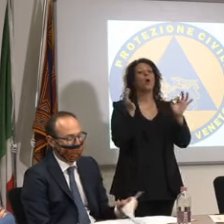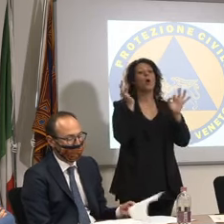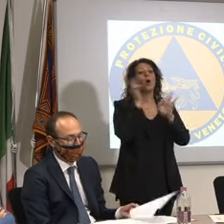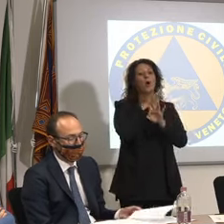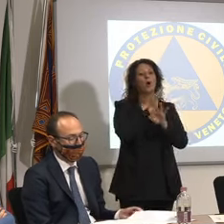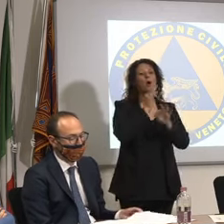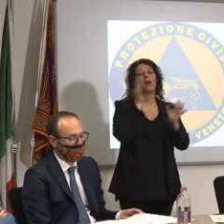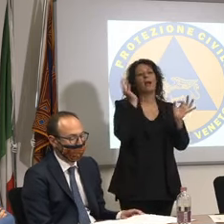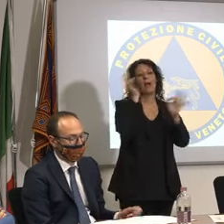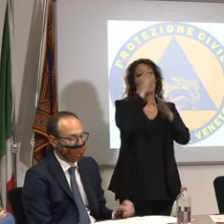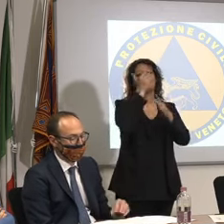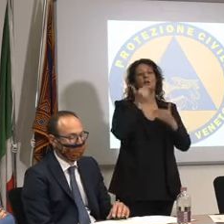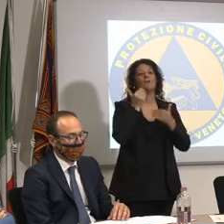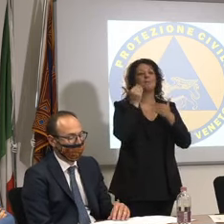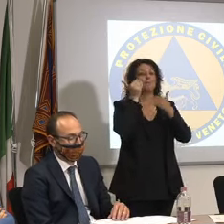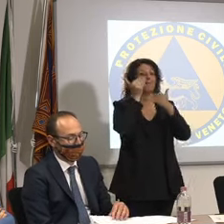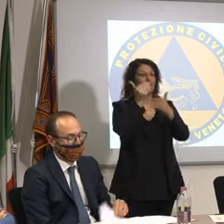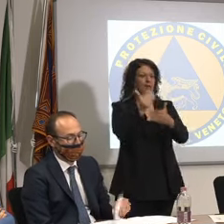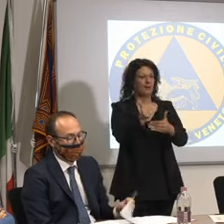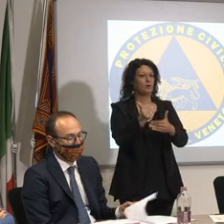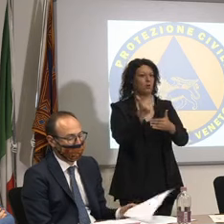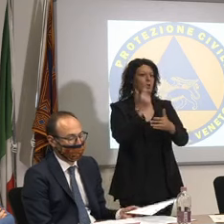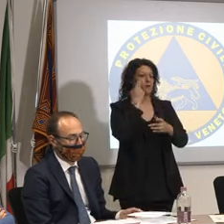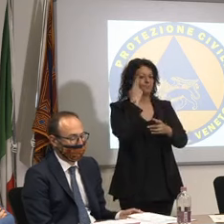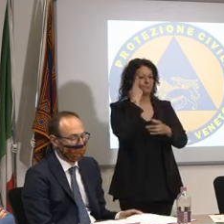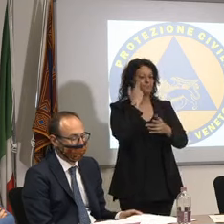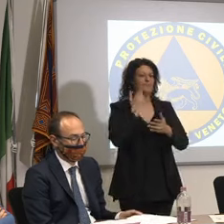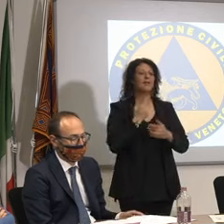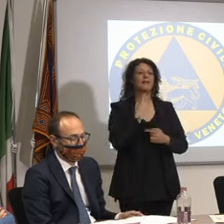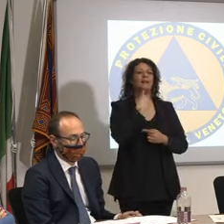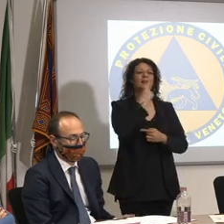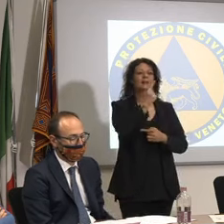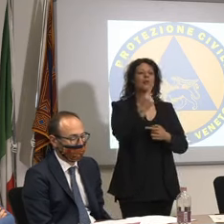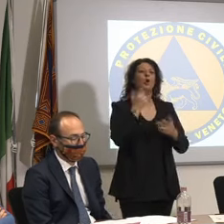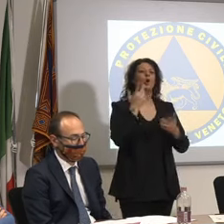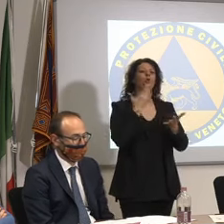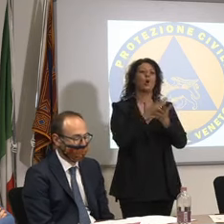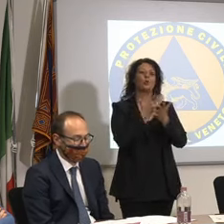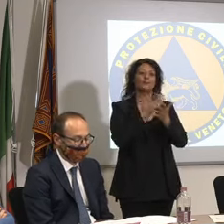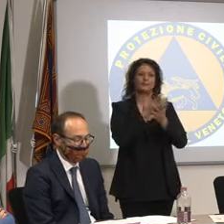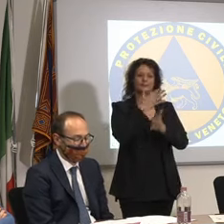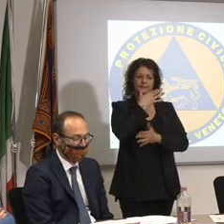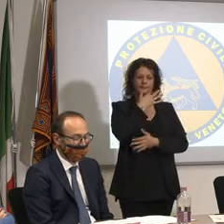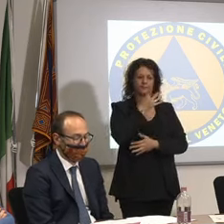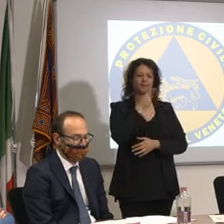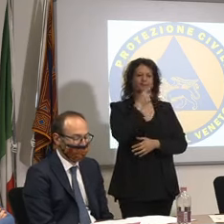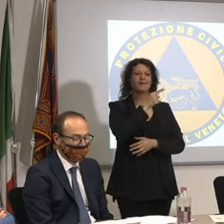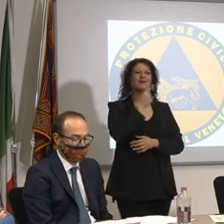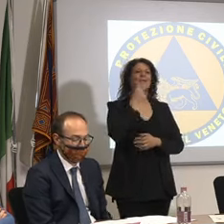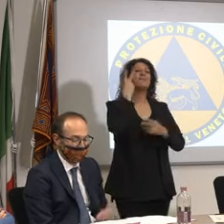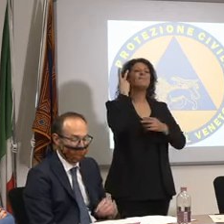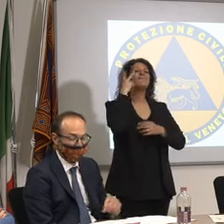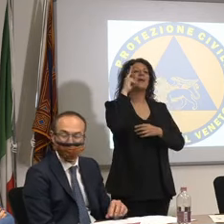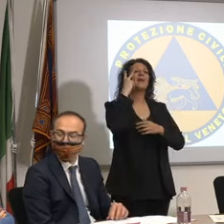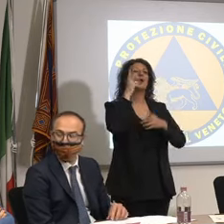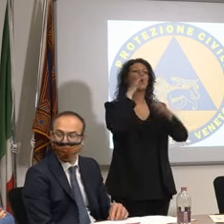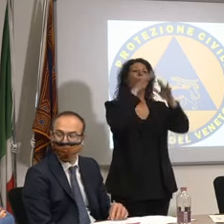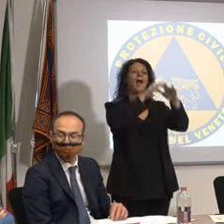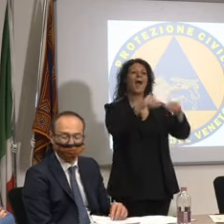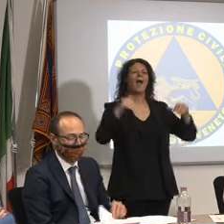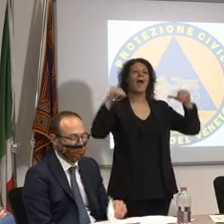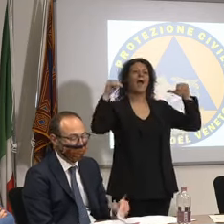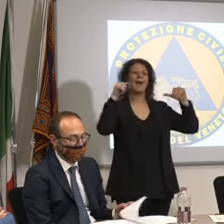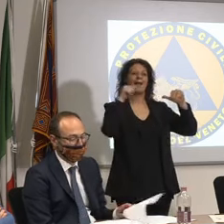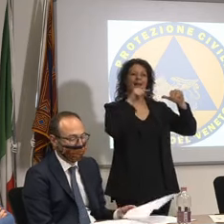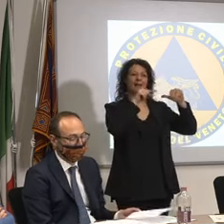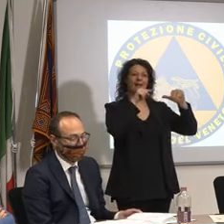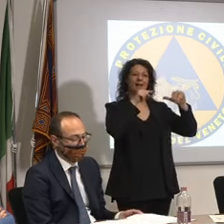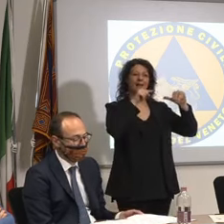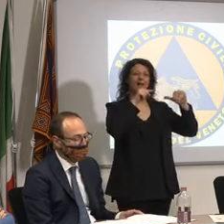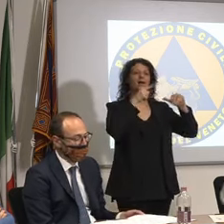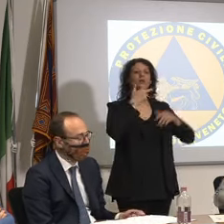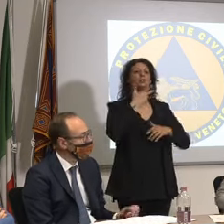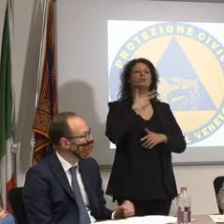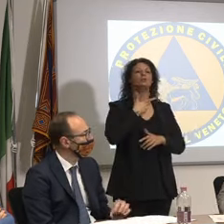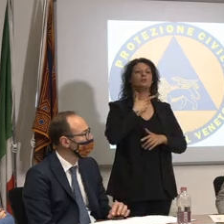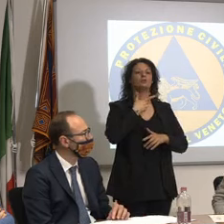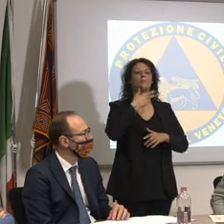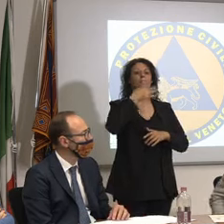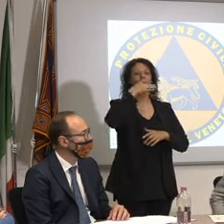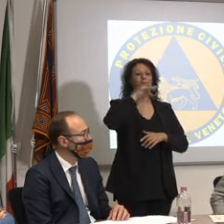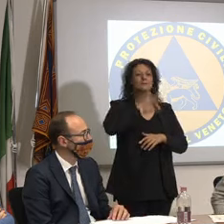lo anticipo vi dico già una bella notizia l'arena di verona ha una capienza massima di 15.500